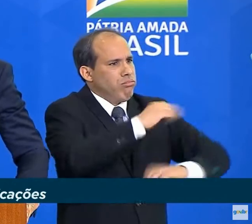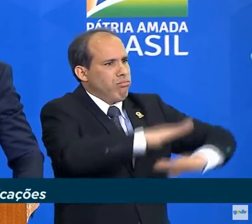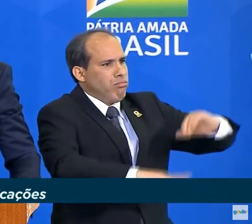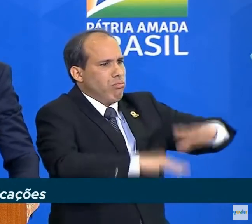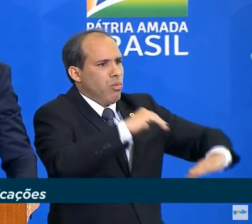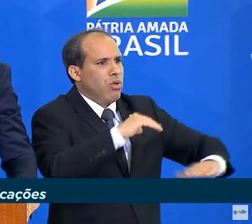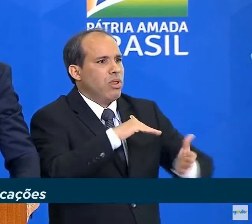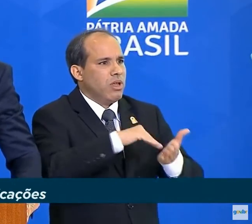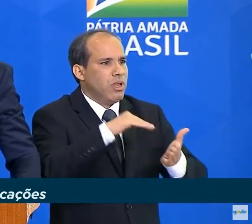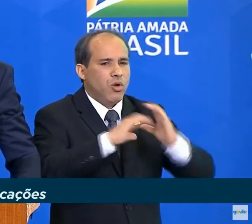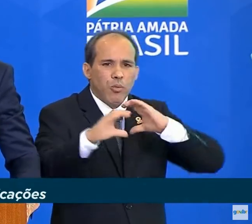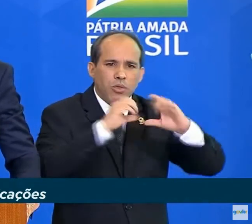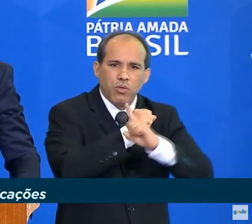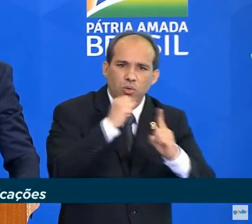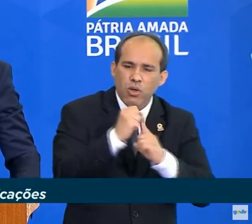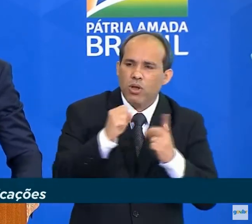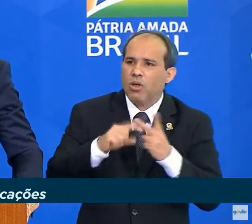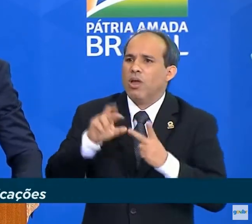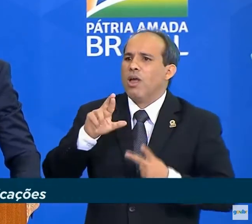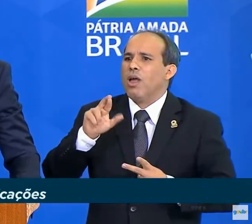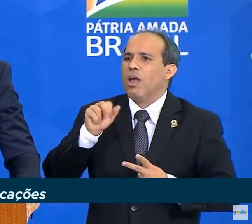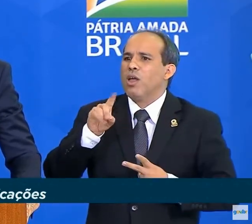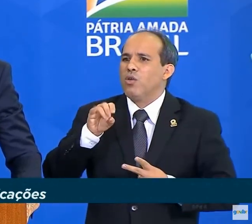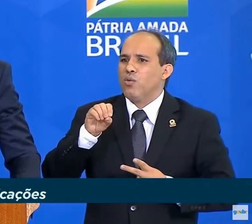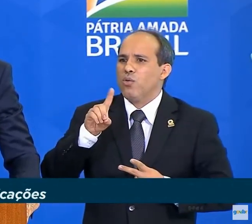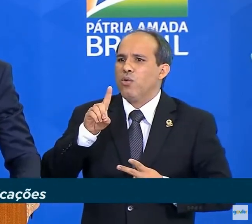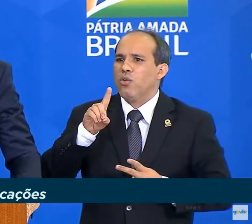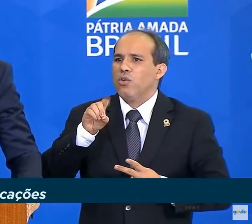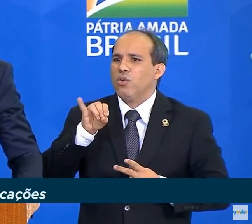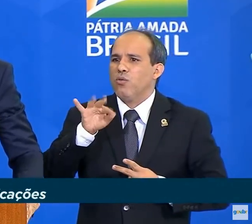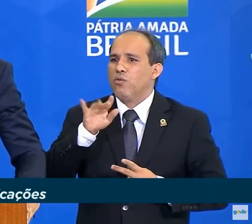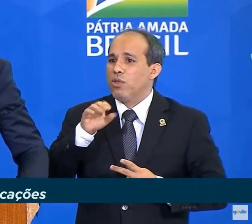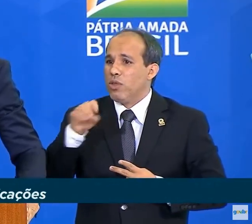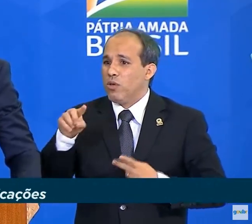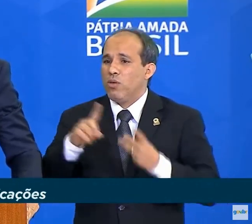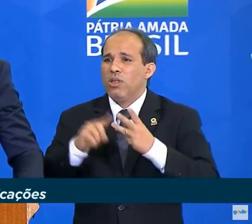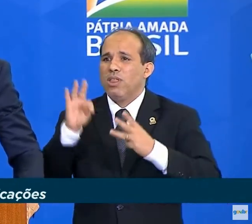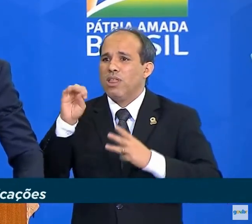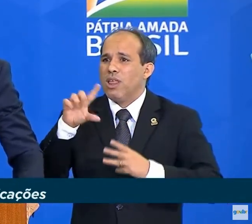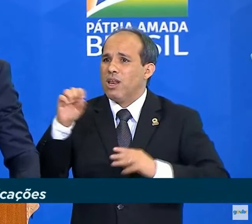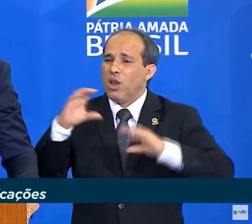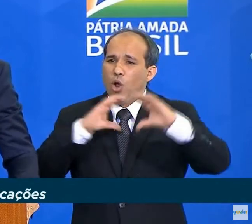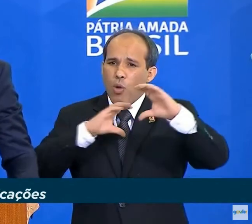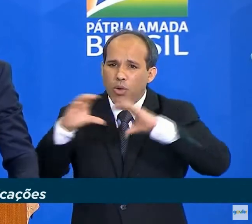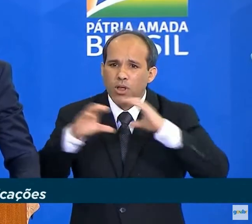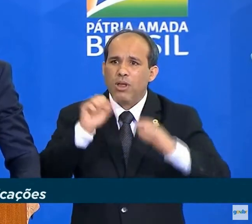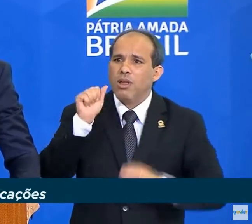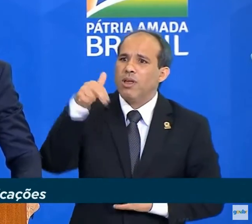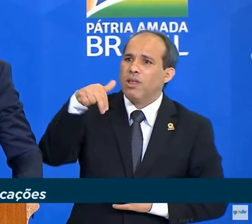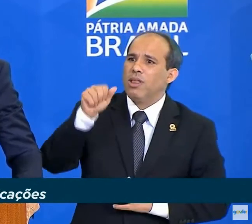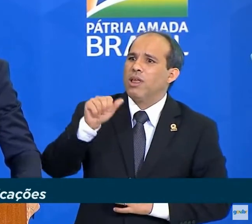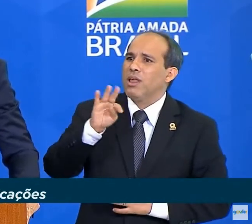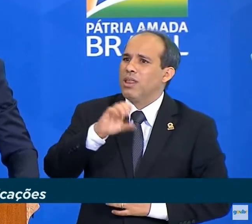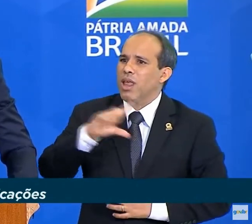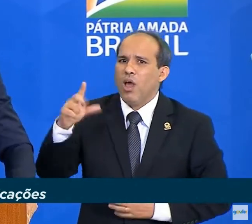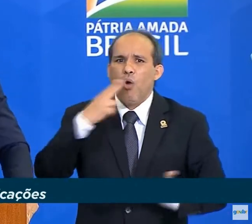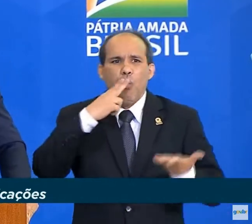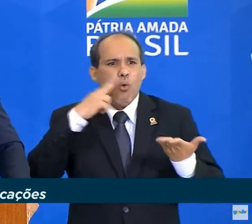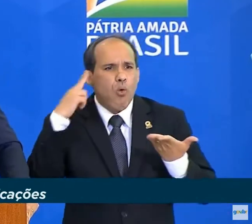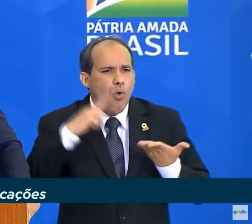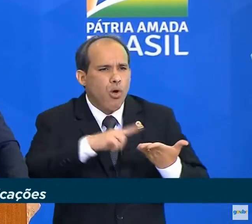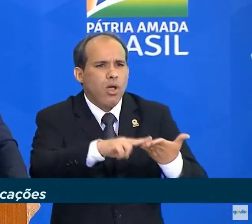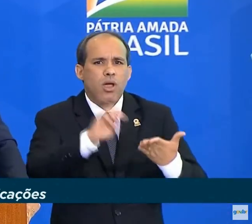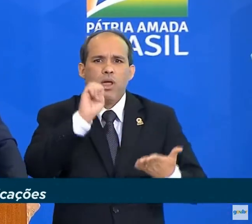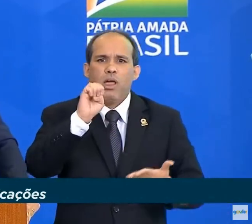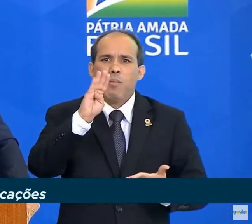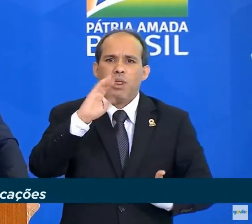Social, de Rádiofusão, de Telecomunicações, com a Anatel, com os Correios, com a